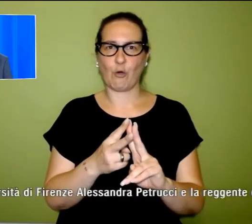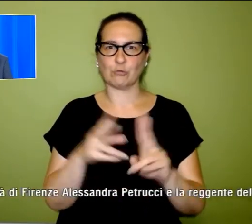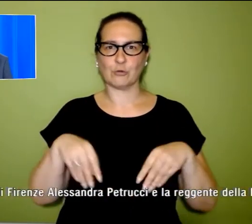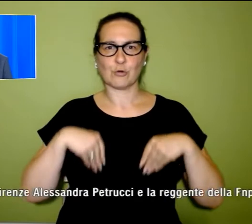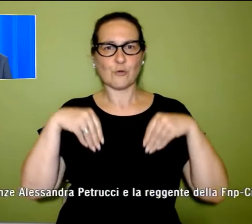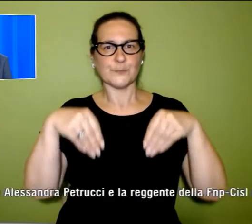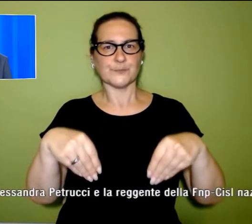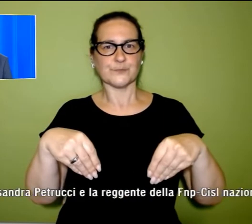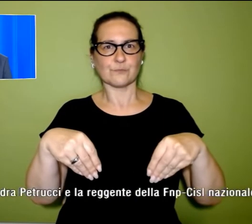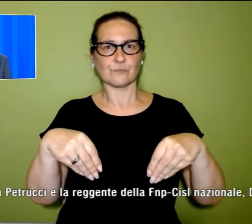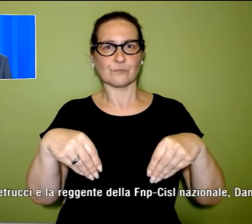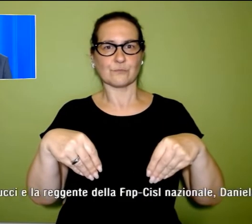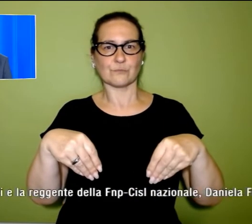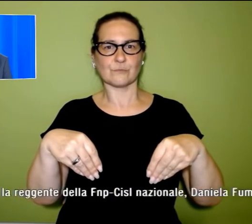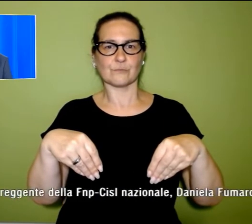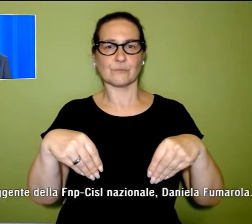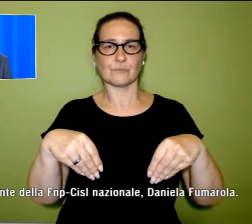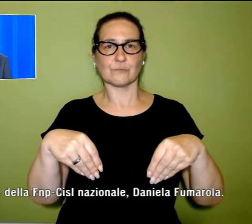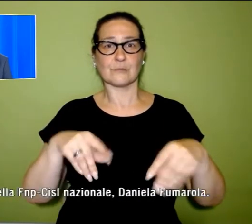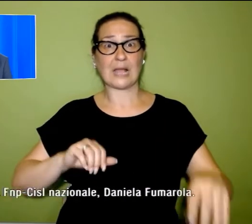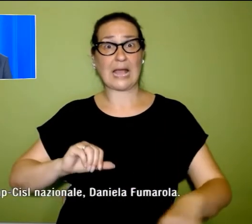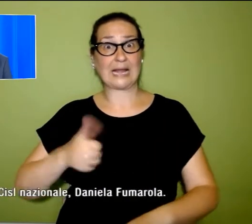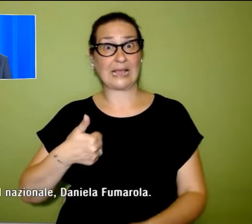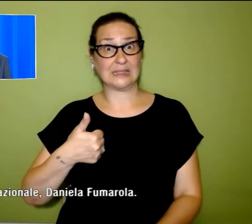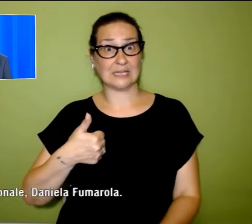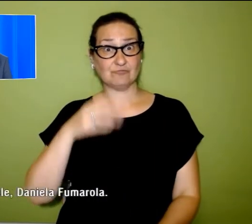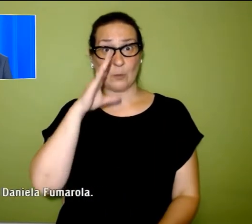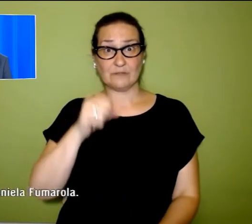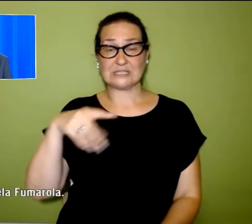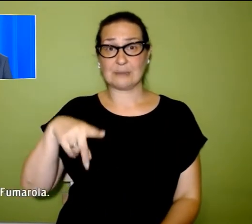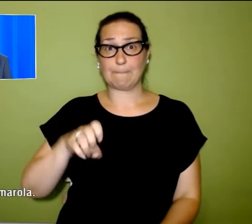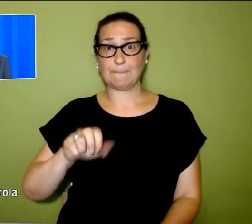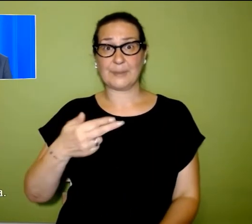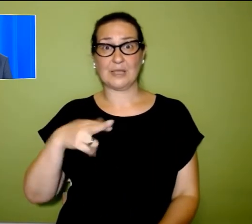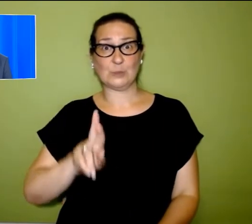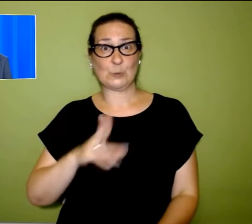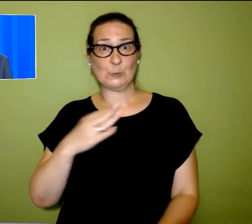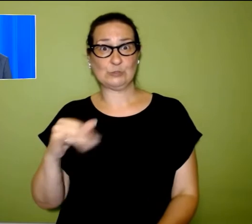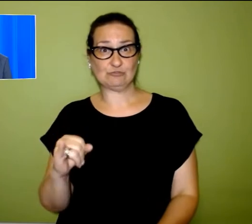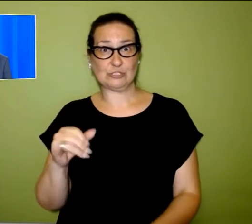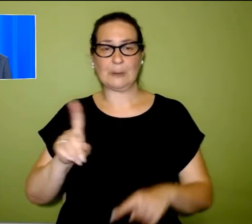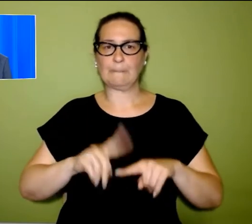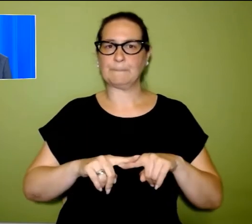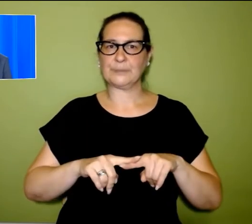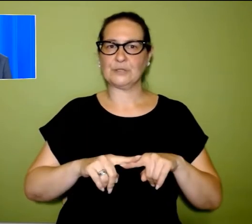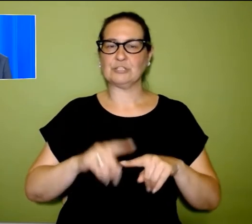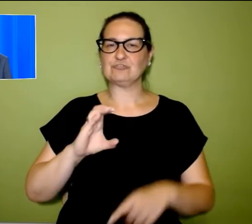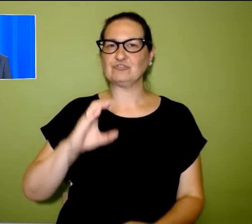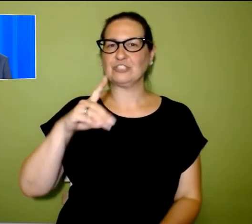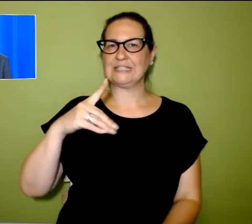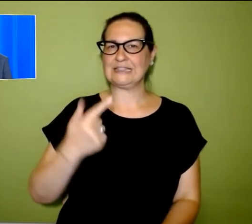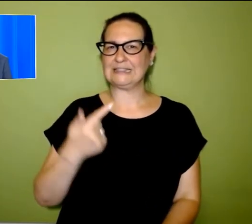la retrice dell'Università Alessandra Petrucci e la reggente della FNP Cisle